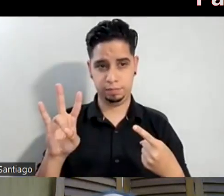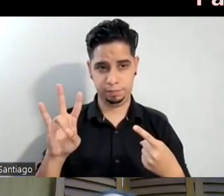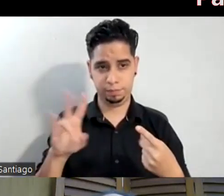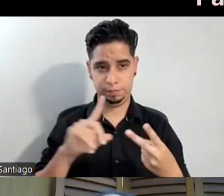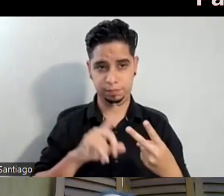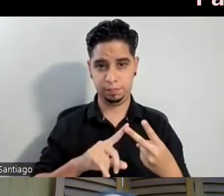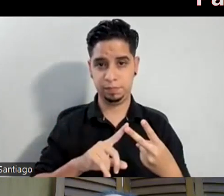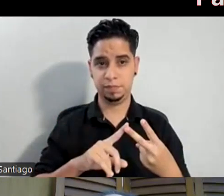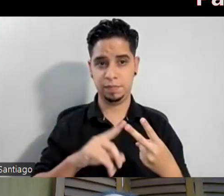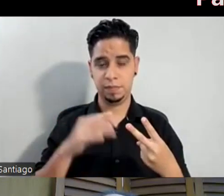1970.